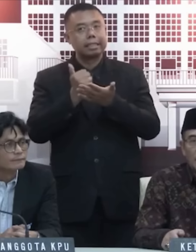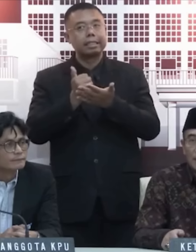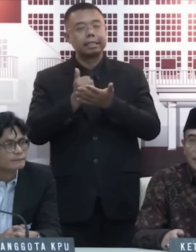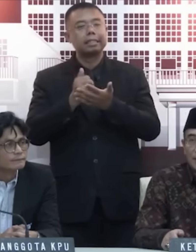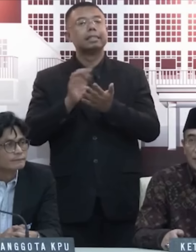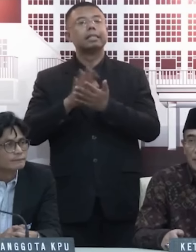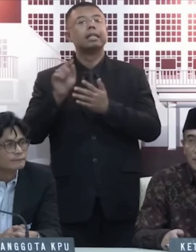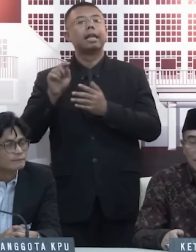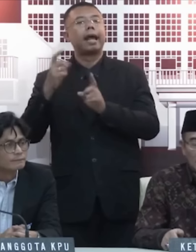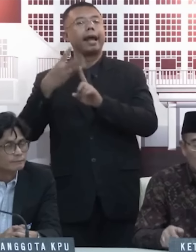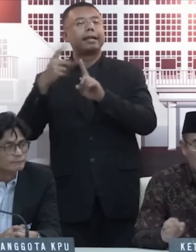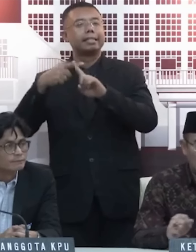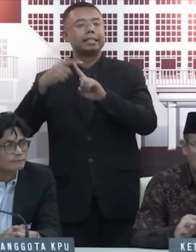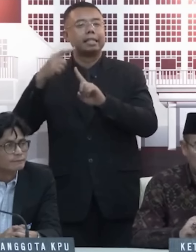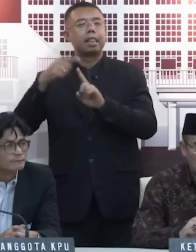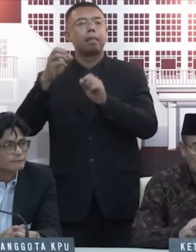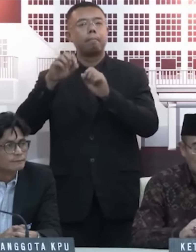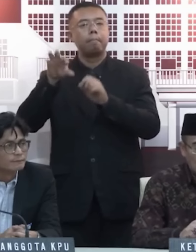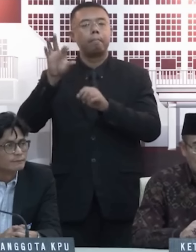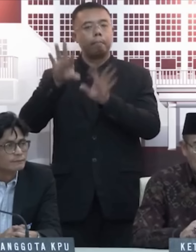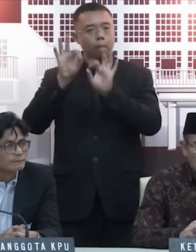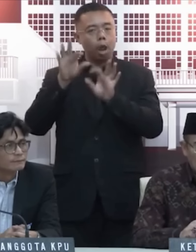poll itu ada di situ atau tidak.